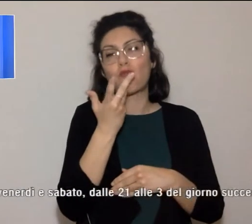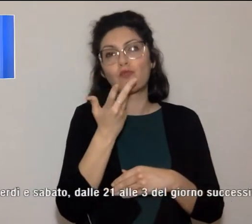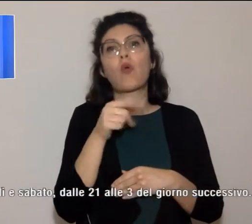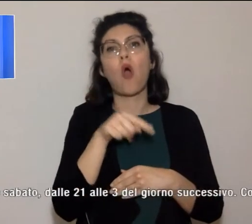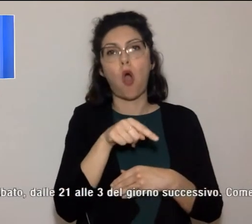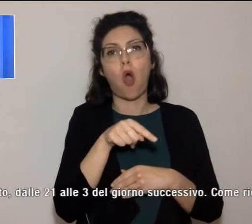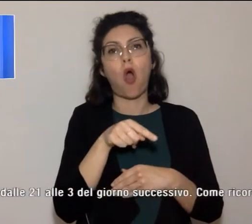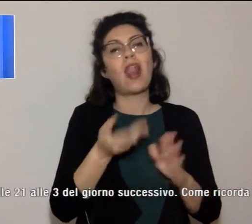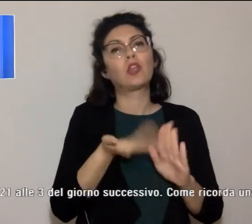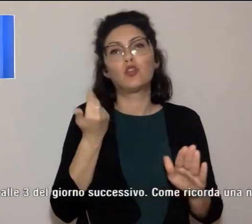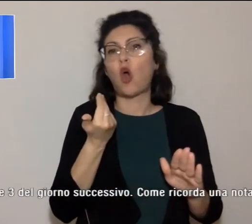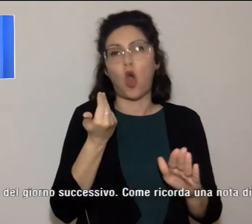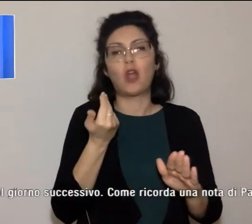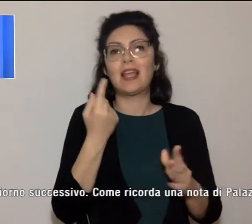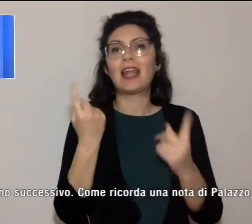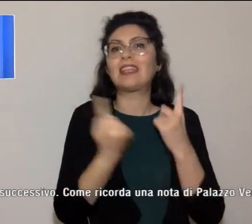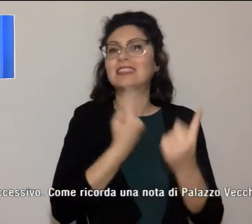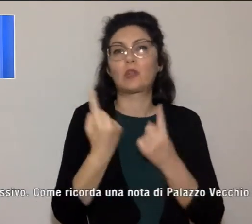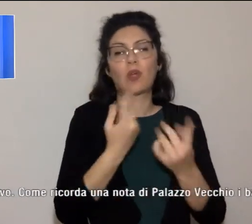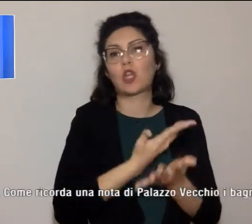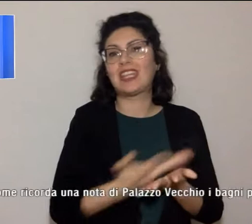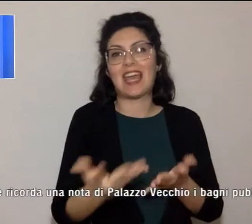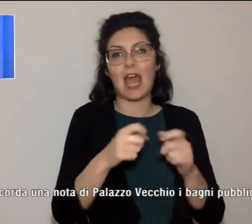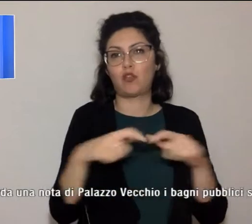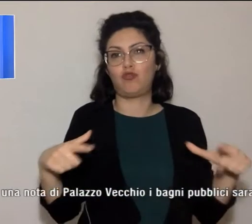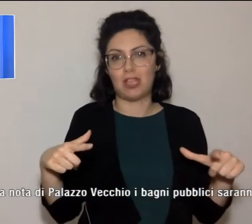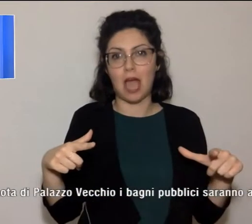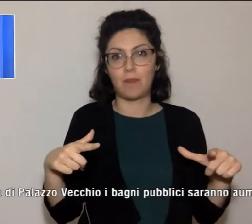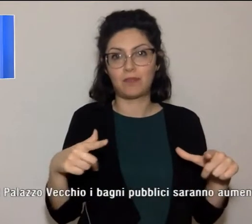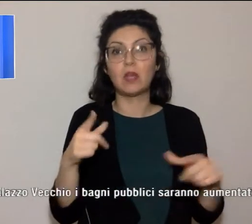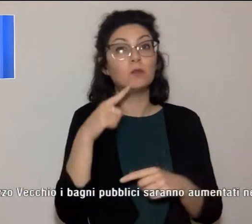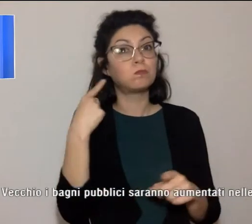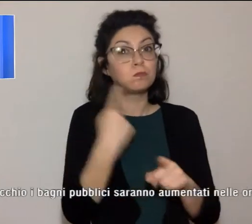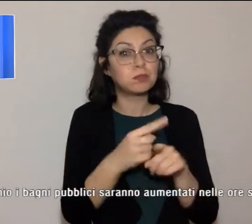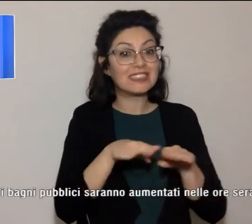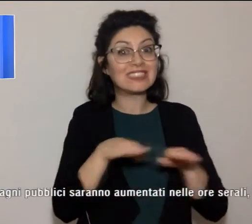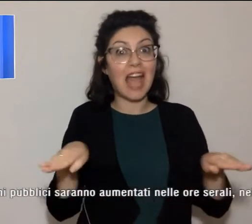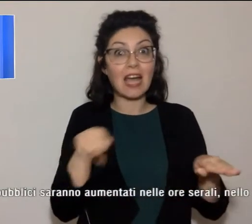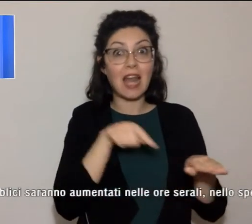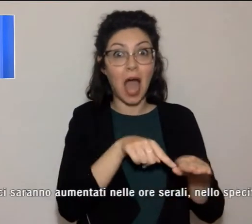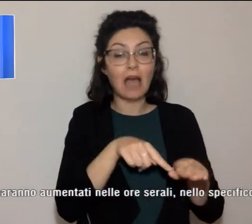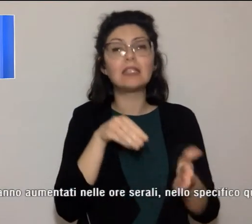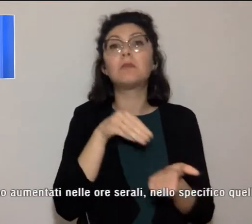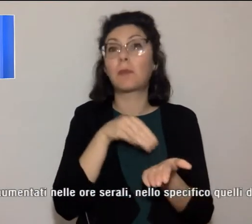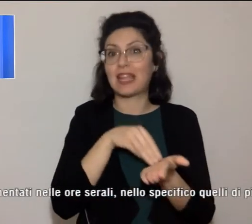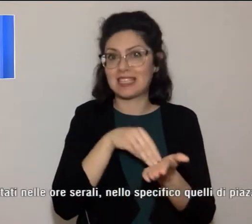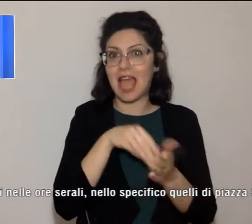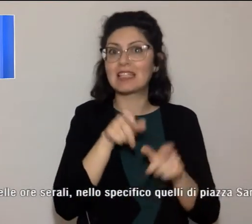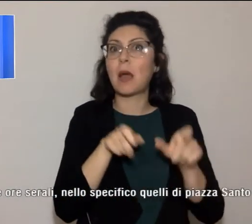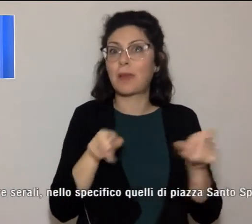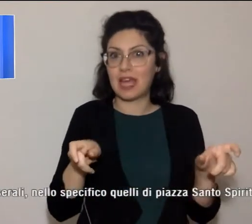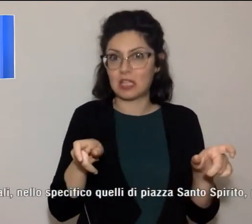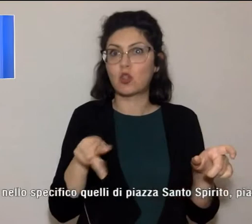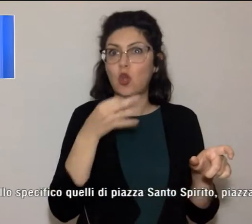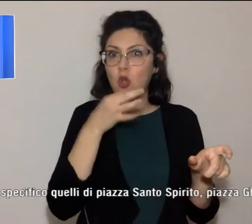degrado in città. Sempre sui sagrati è consentita la presenza delle persone che partecipano o